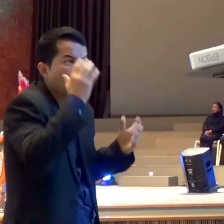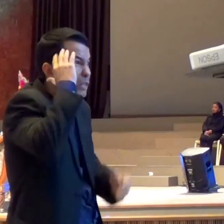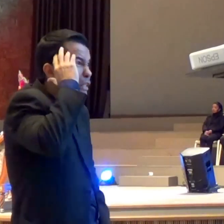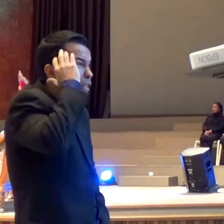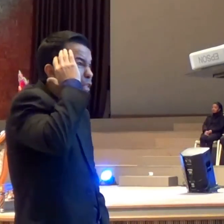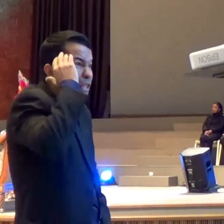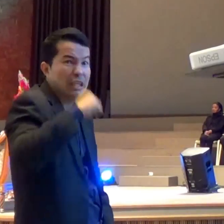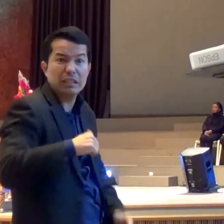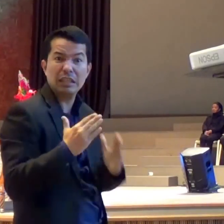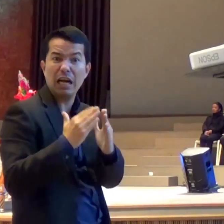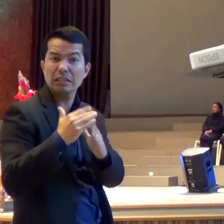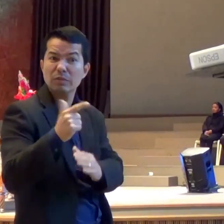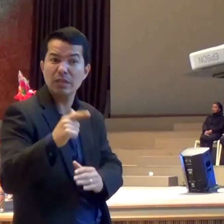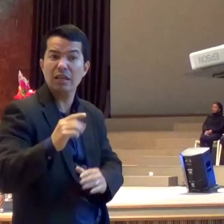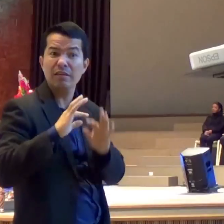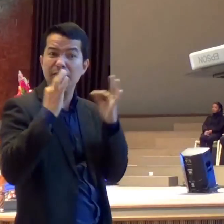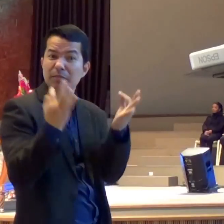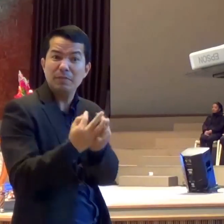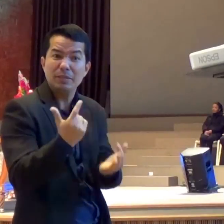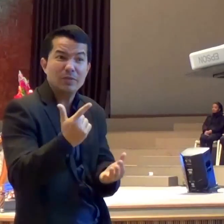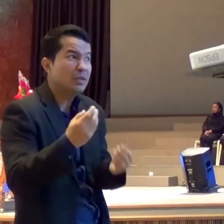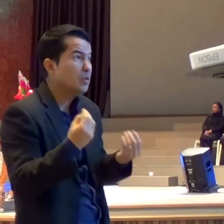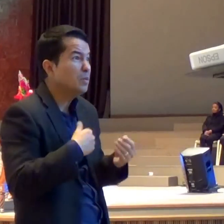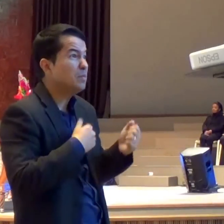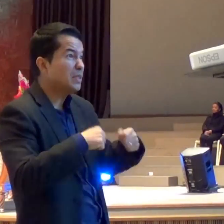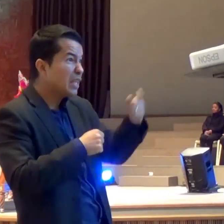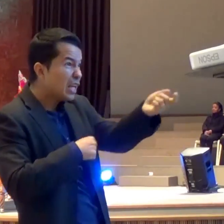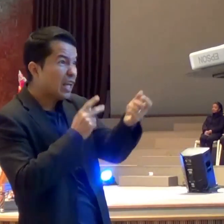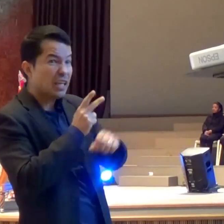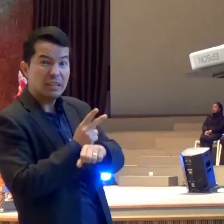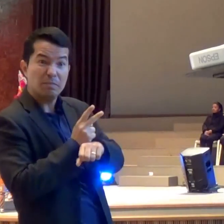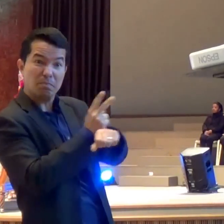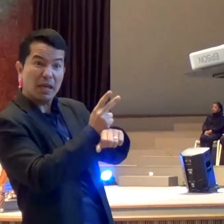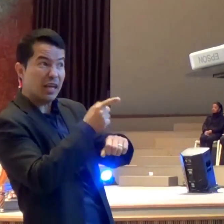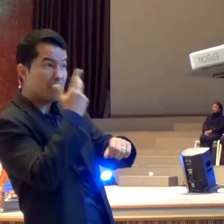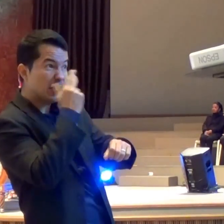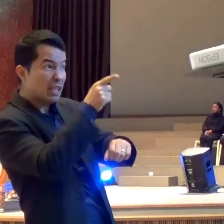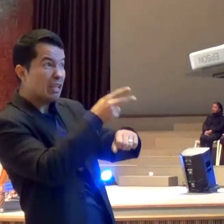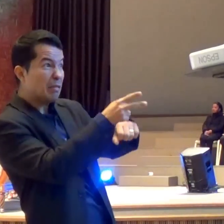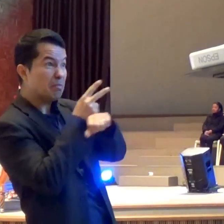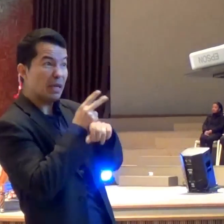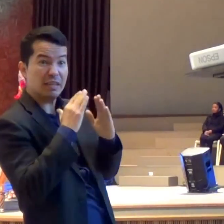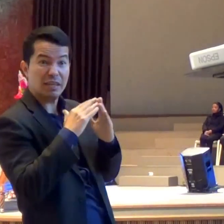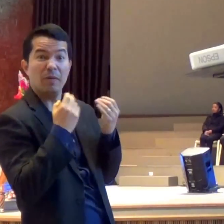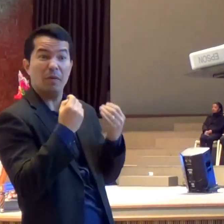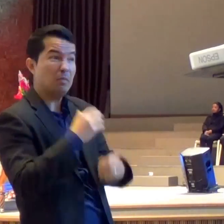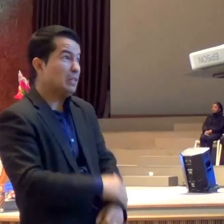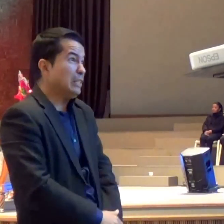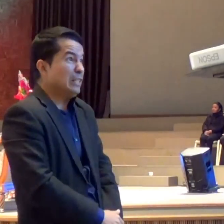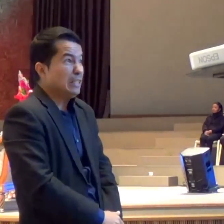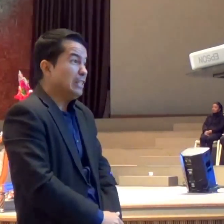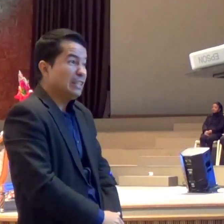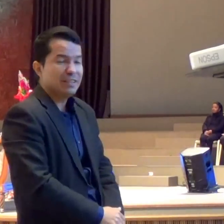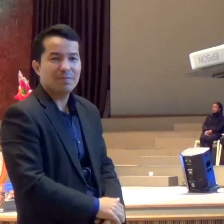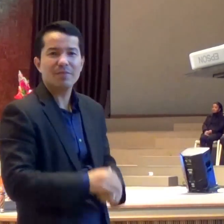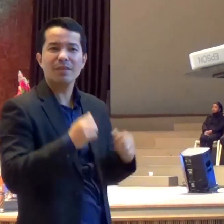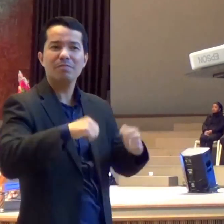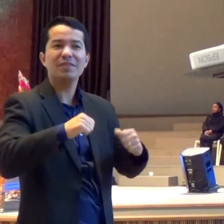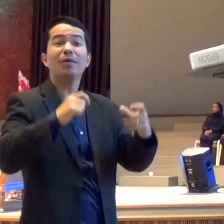casa Eles dependiam da hospedagem de um e de outro E eles estavam precisando de um lugar especial